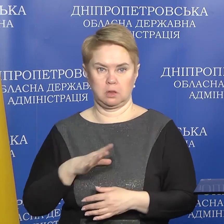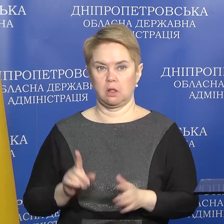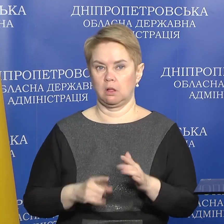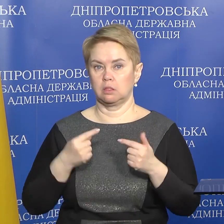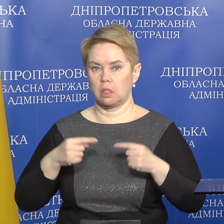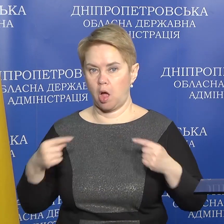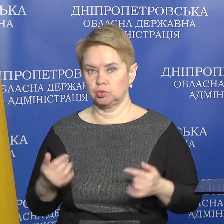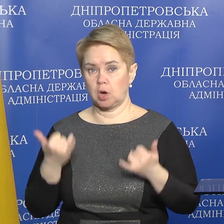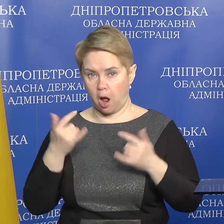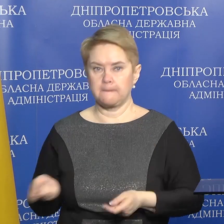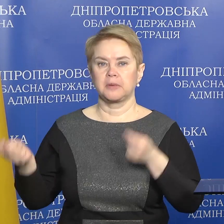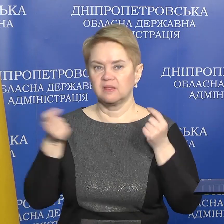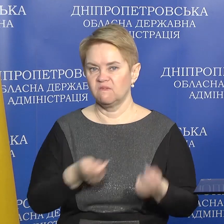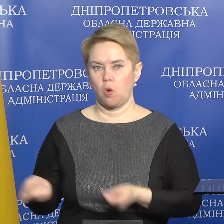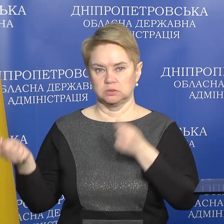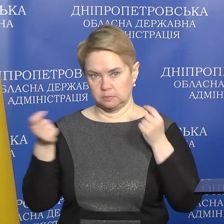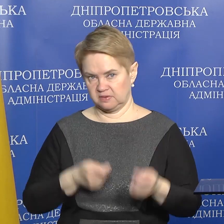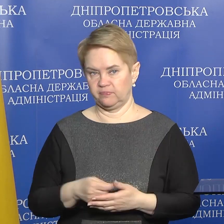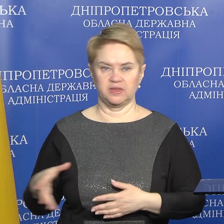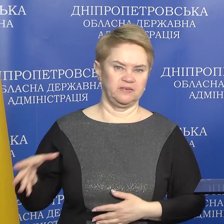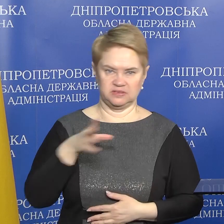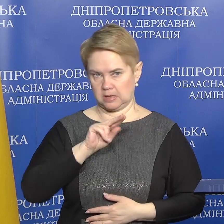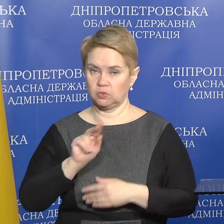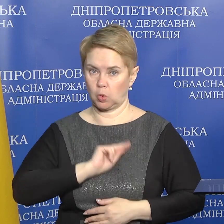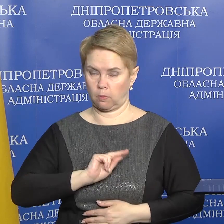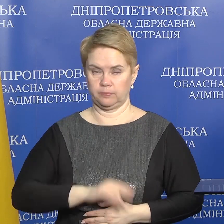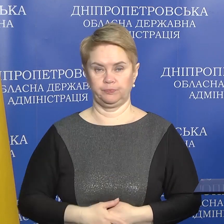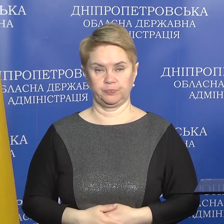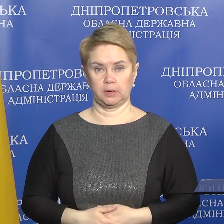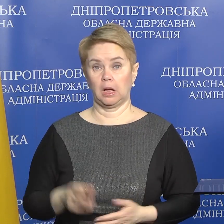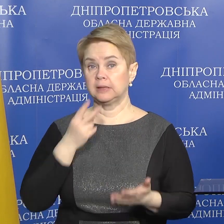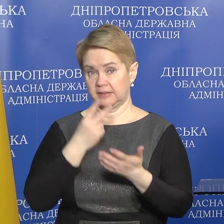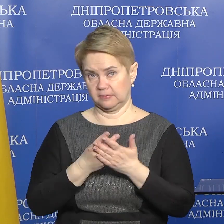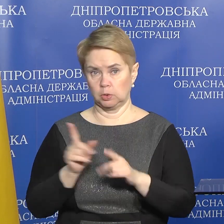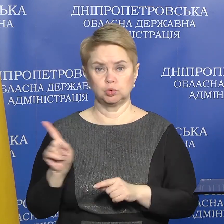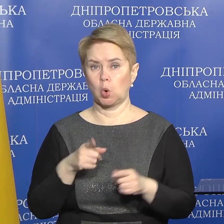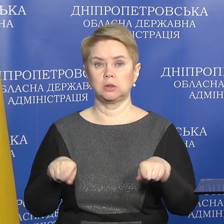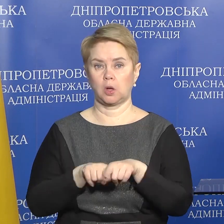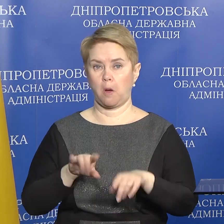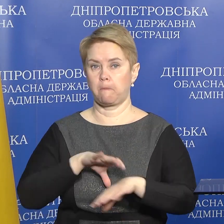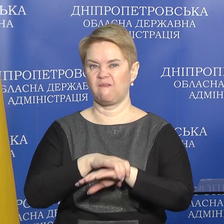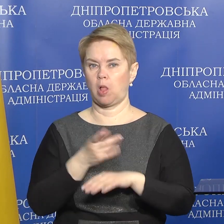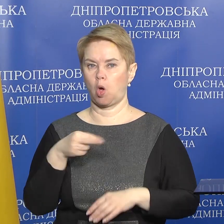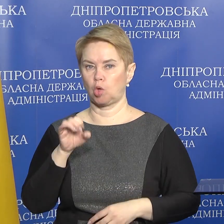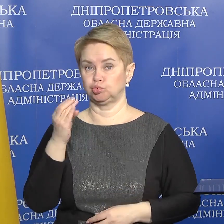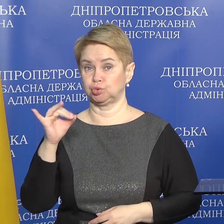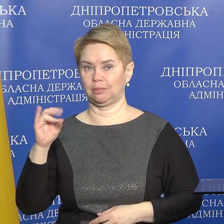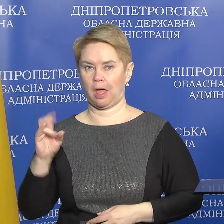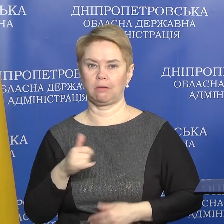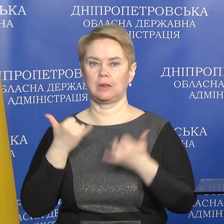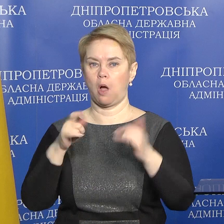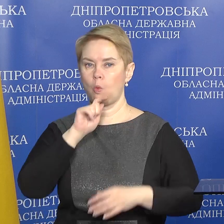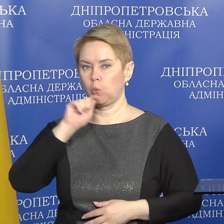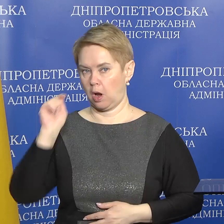інакше. Але підвозять і все працює, як треба. Дивіться, що таке Павлоградщина для